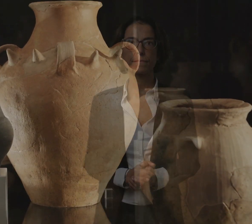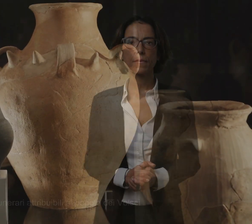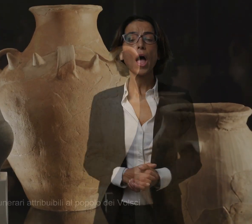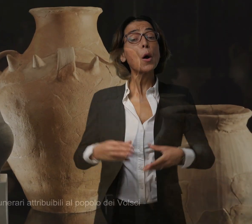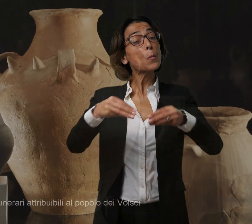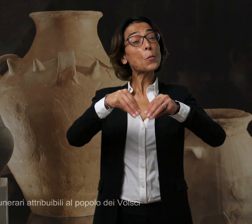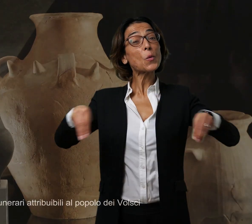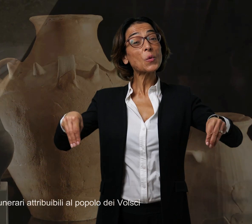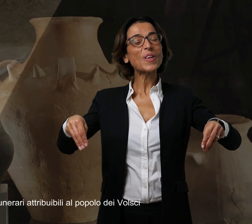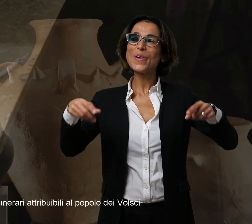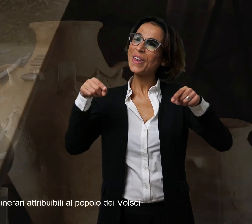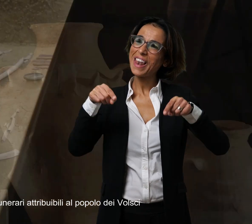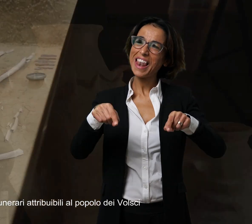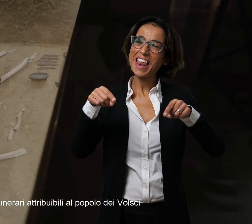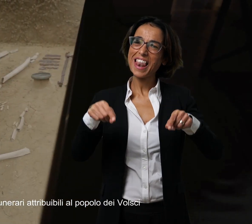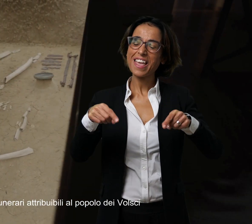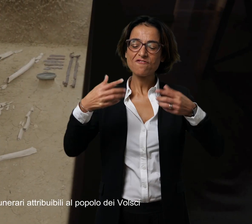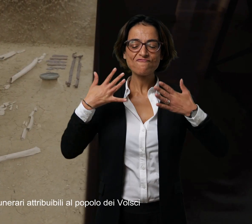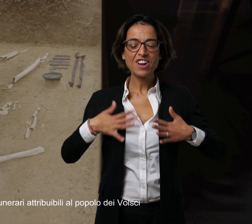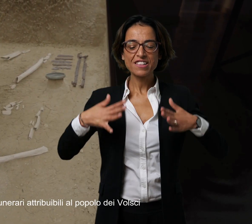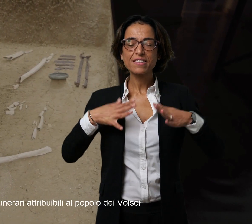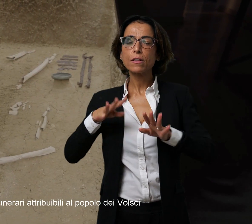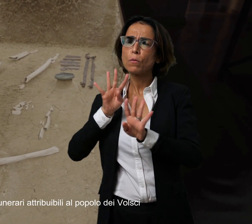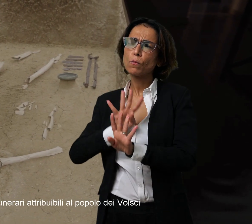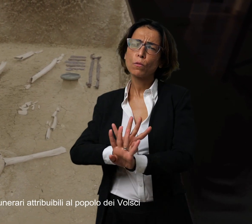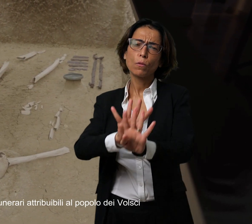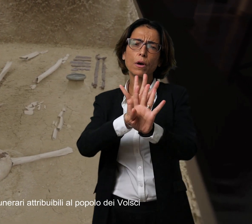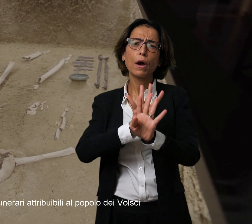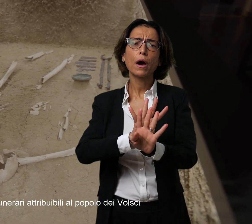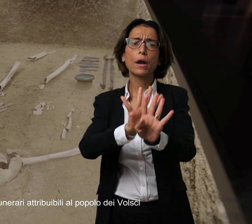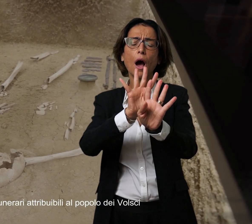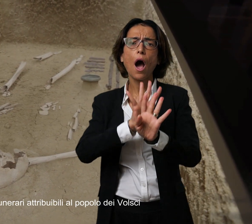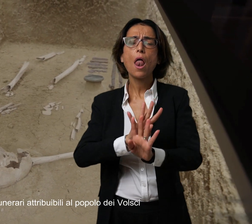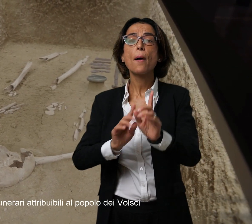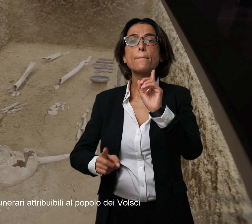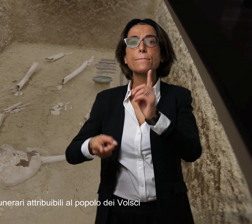corredi funerari attribuibili al popolo dei volsci